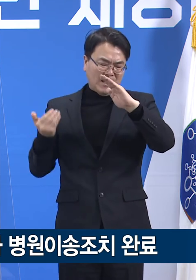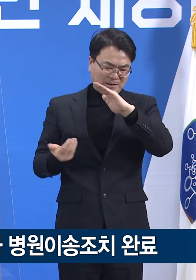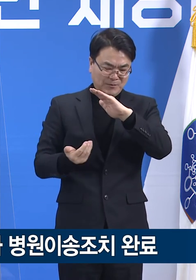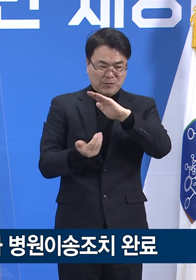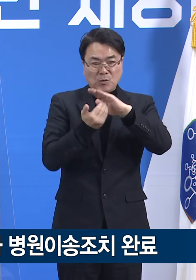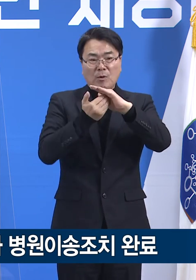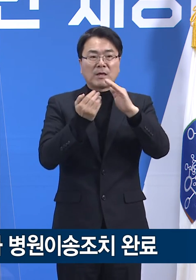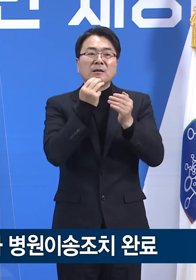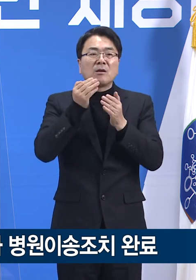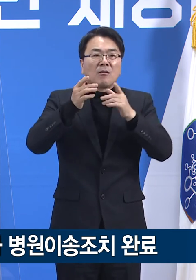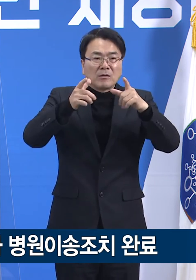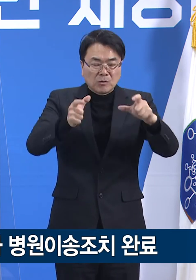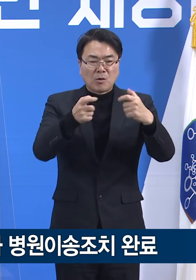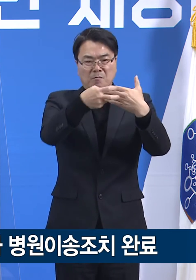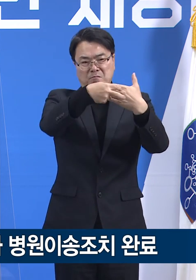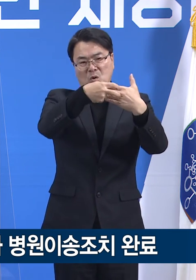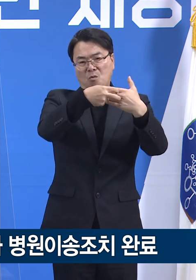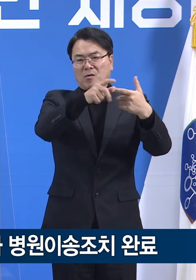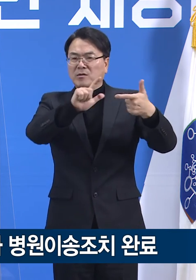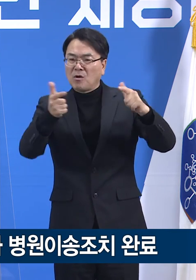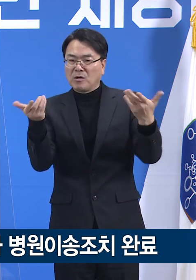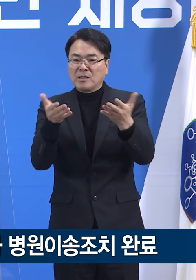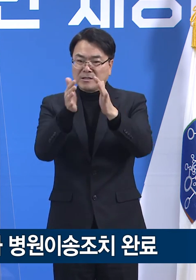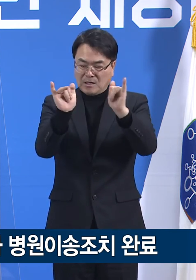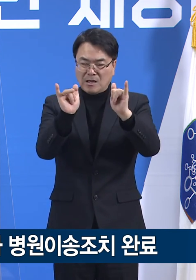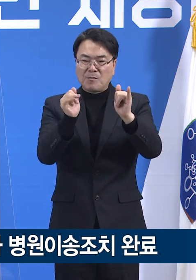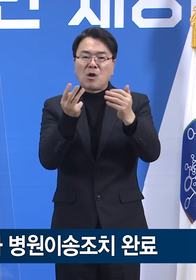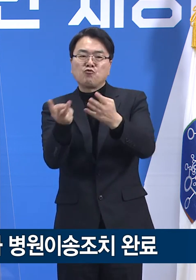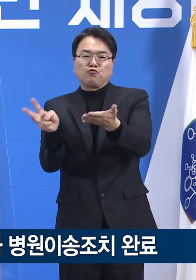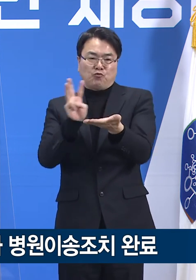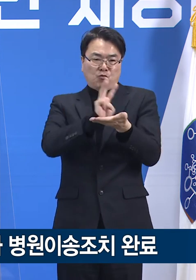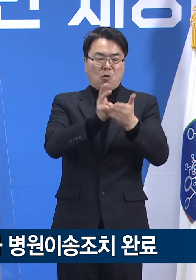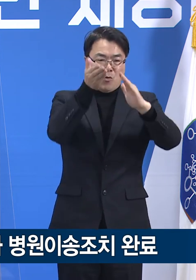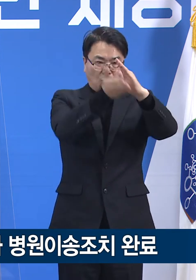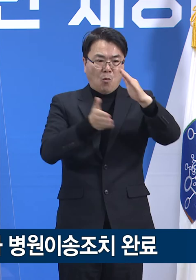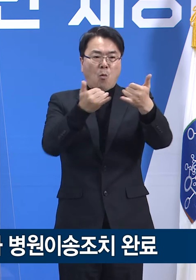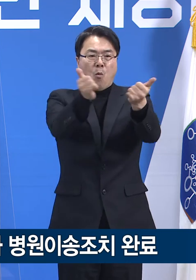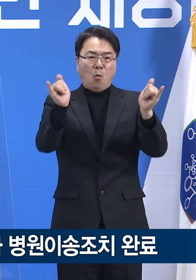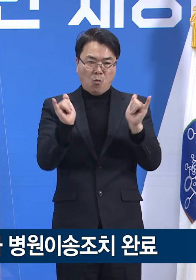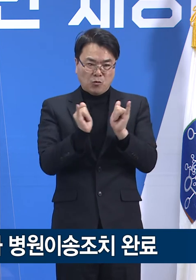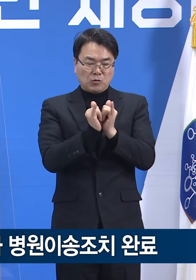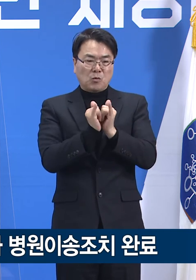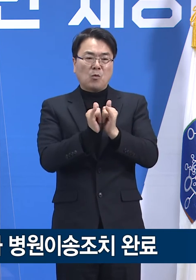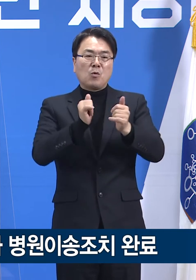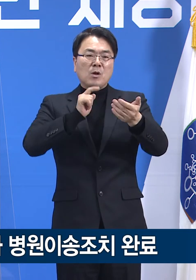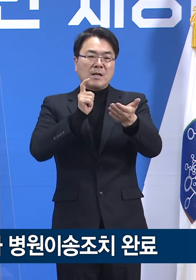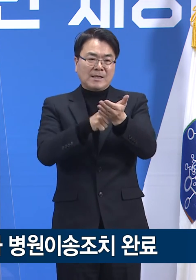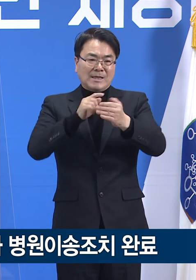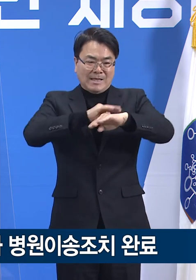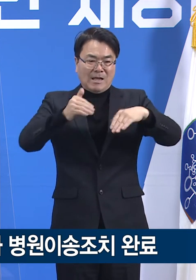의료기관, 타시도 의료기관, 그리고 수도권 공동대응 상황실에도 감사드립니다.